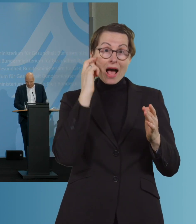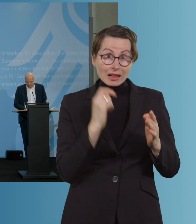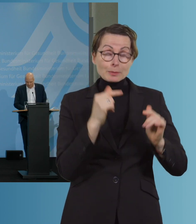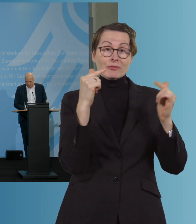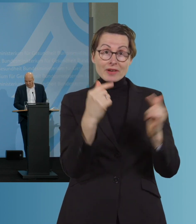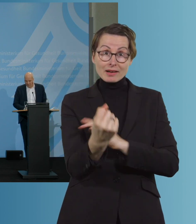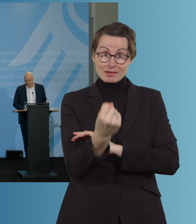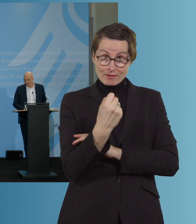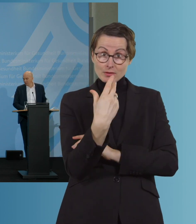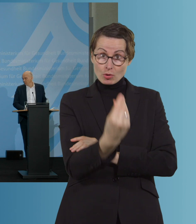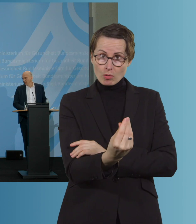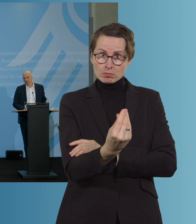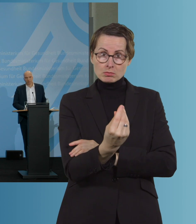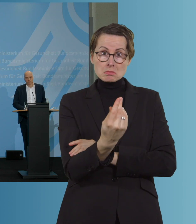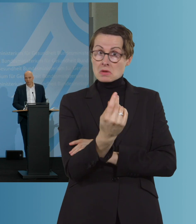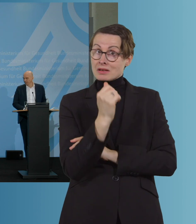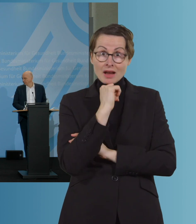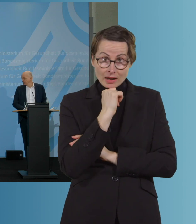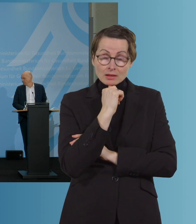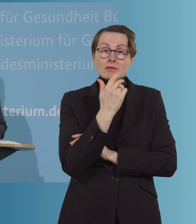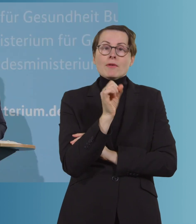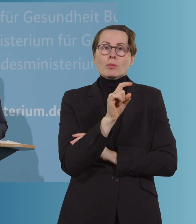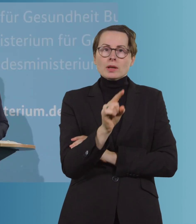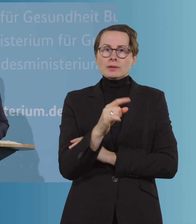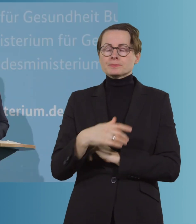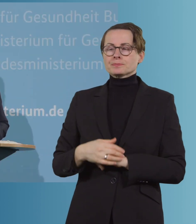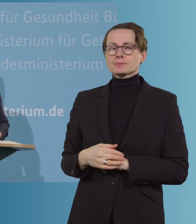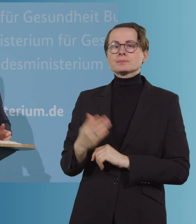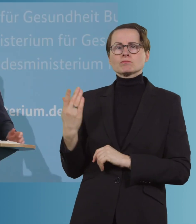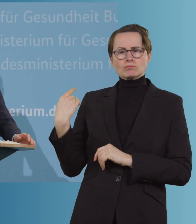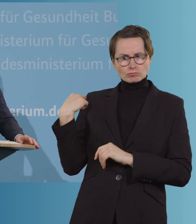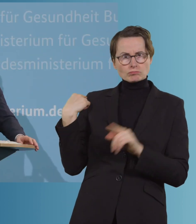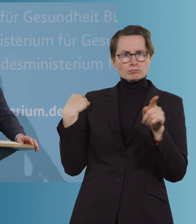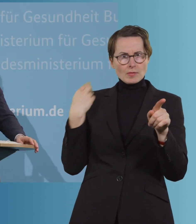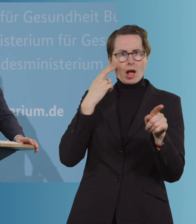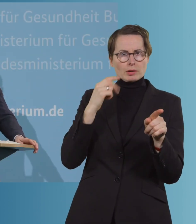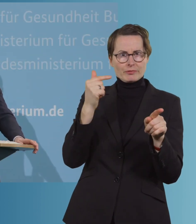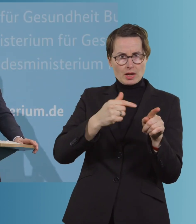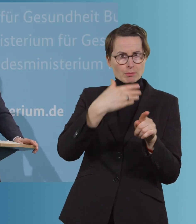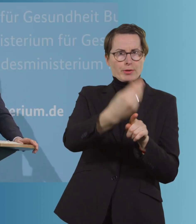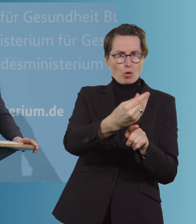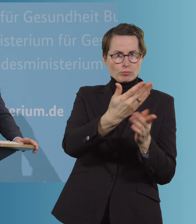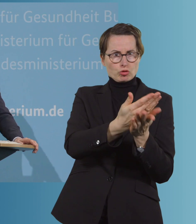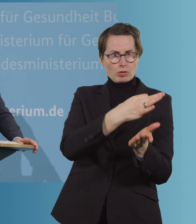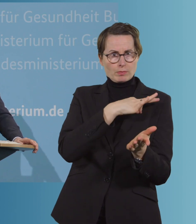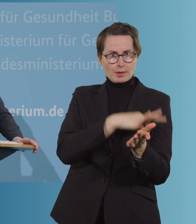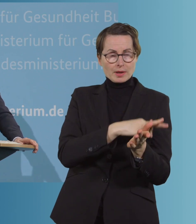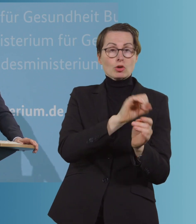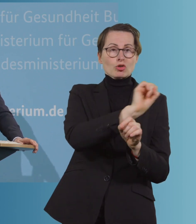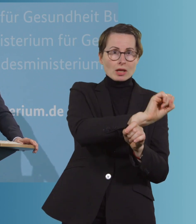Und wenn nicht, warum nicht? Es hat ja eine Prämie für Altenpflege gegeben, ambulant wie stationär, die von ihrer